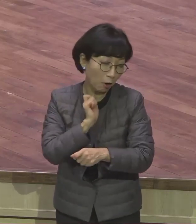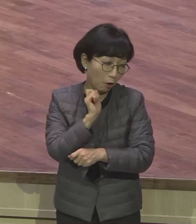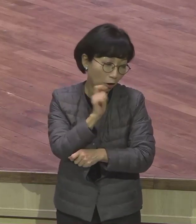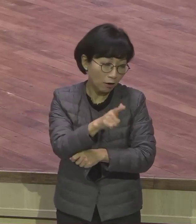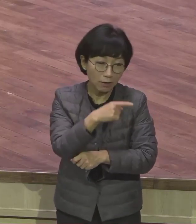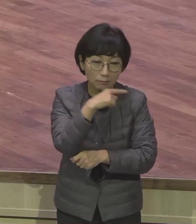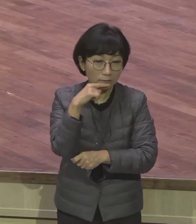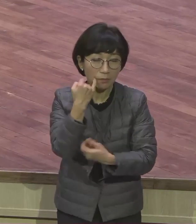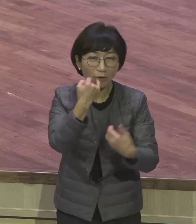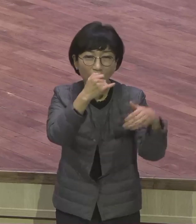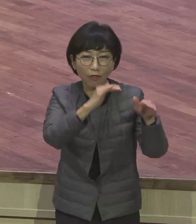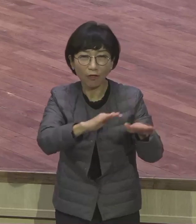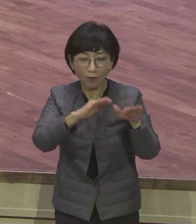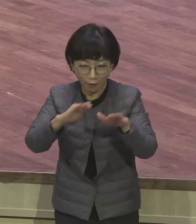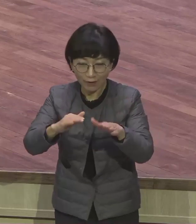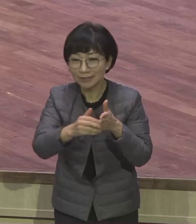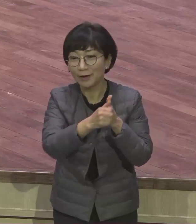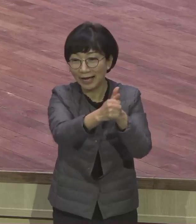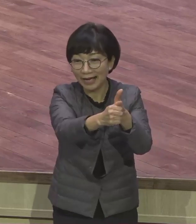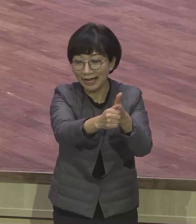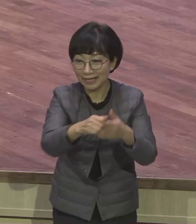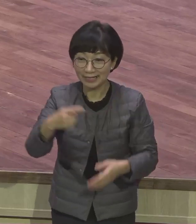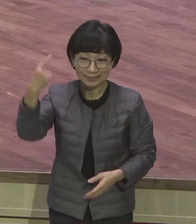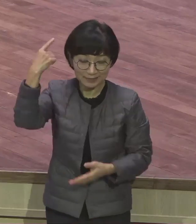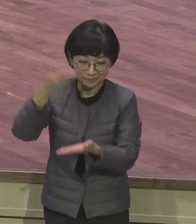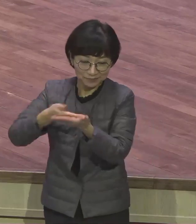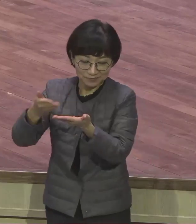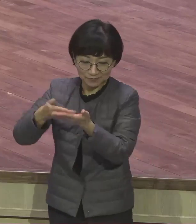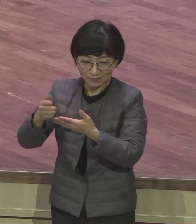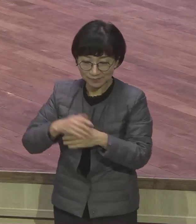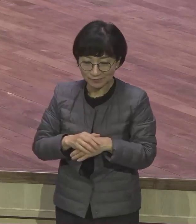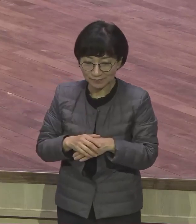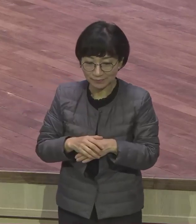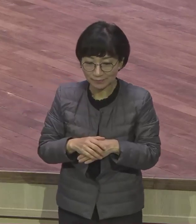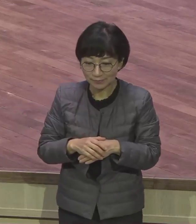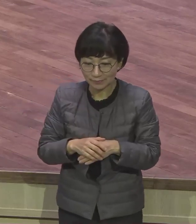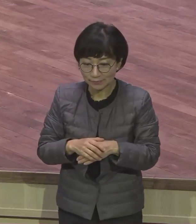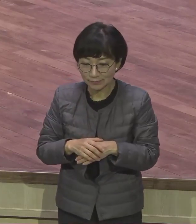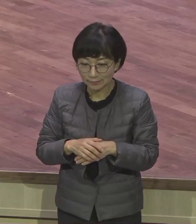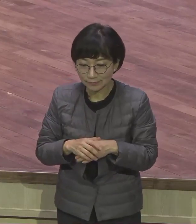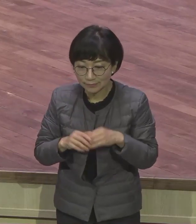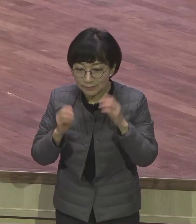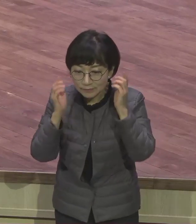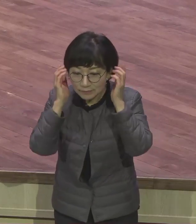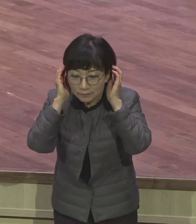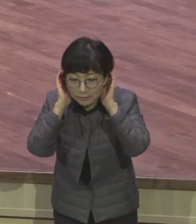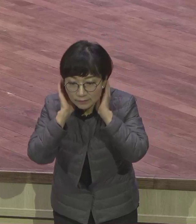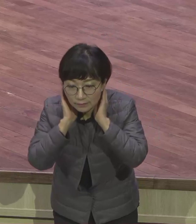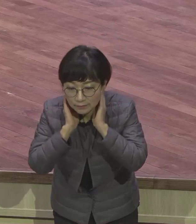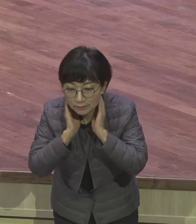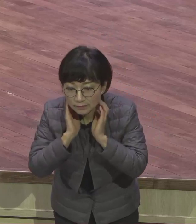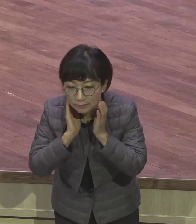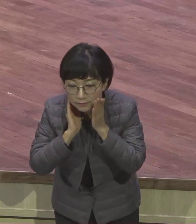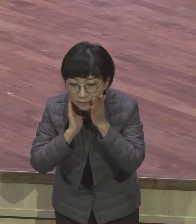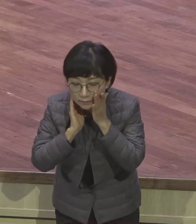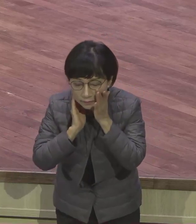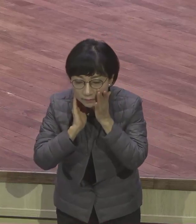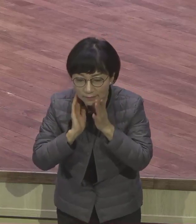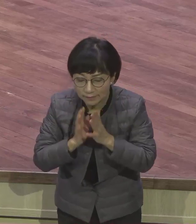화면을 보면요 고센 땅이 왼쪽 있잖아요 내가 볼 때 왼쪽이요 고센